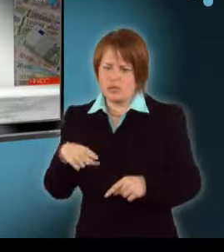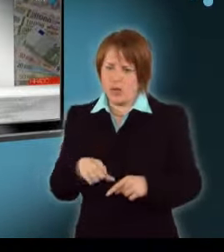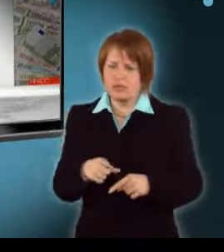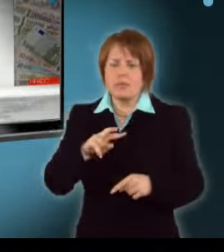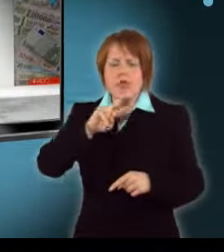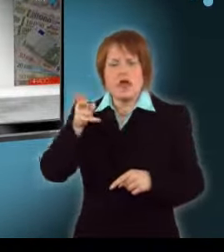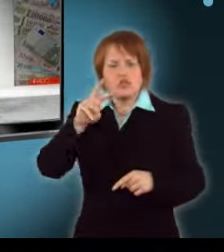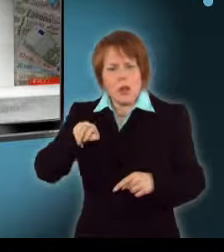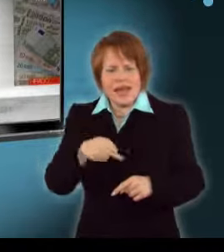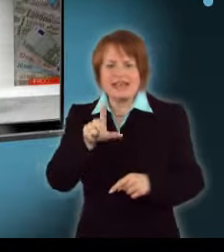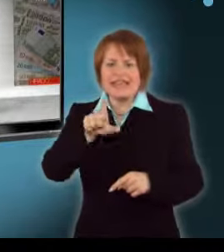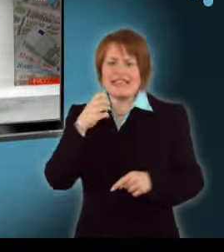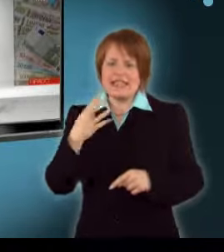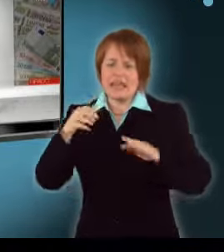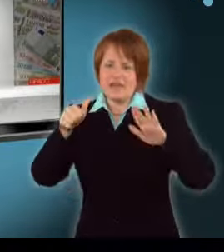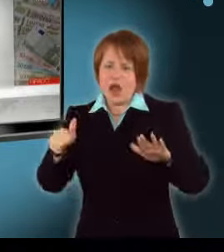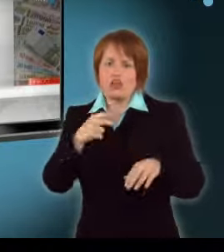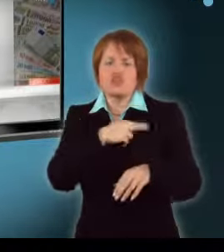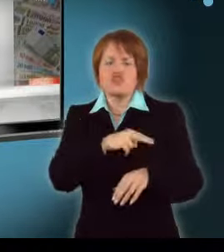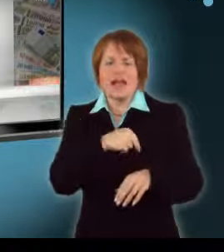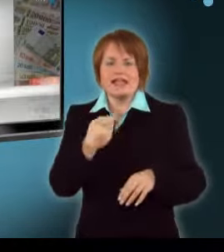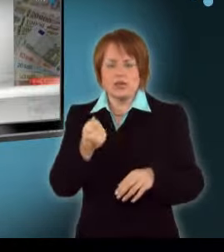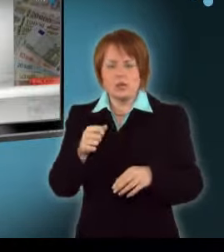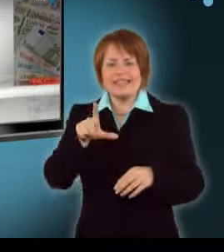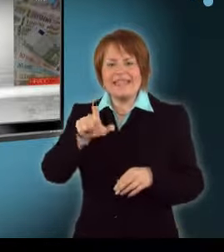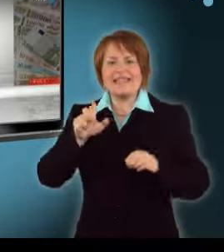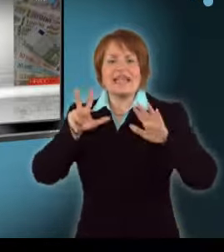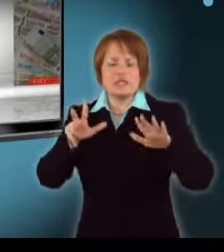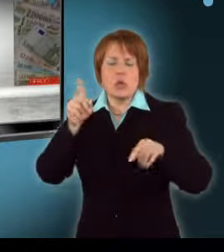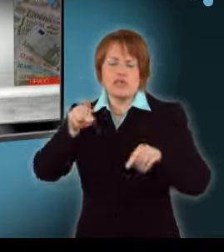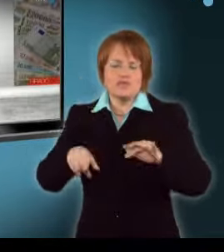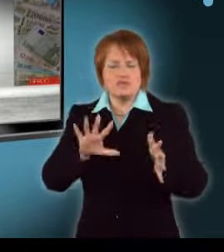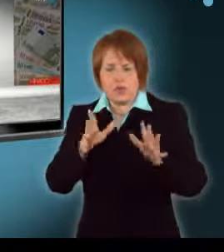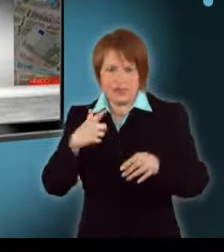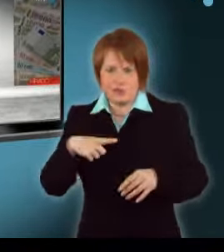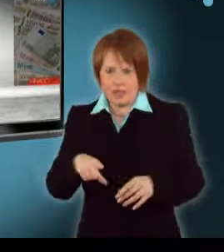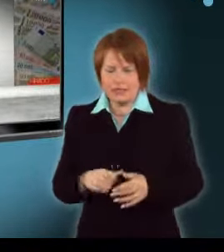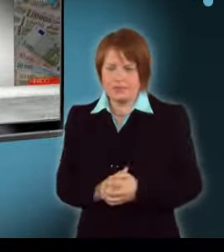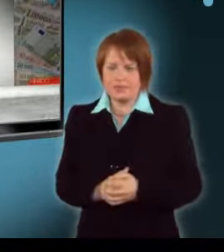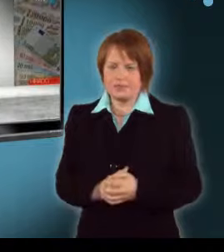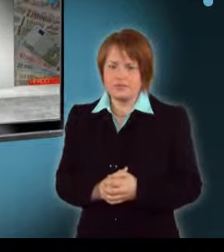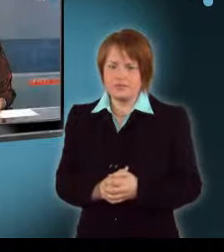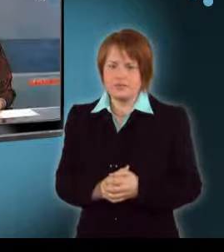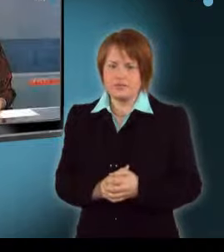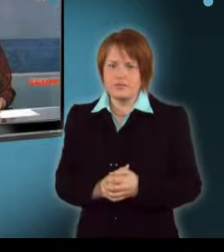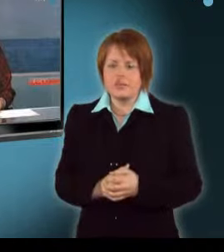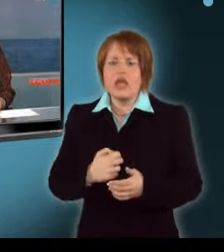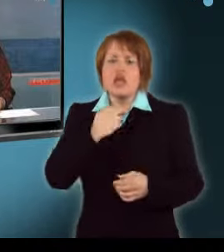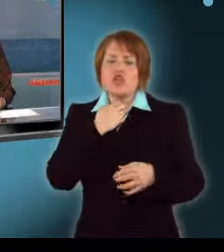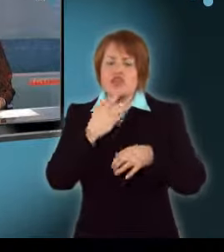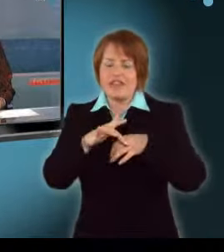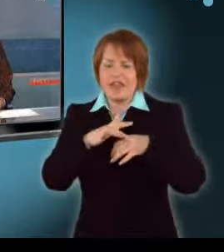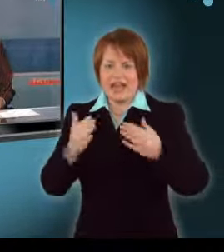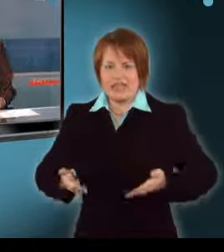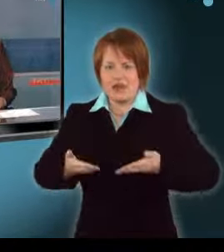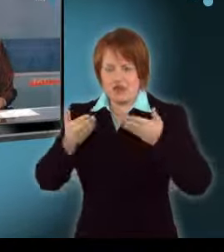A dollárt 246, a svájci frankot 208 forint körül jegyezték az elmúlt órákban. Gyurcsány Ferenc